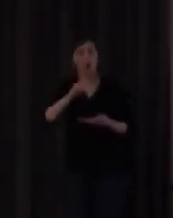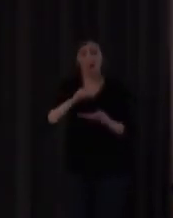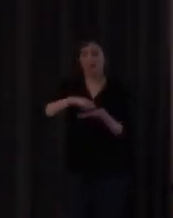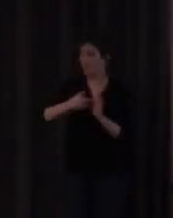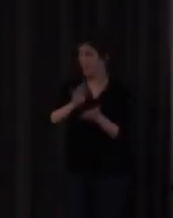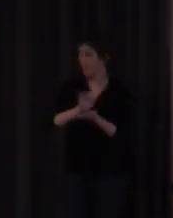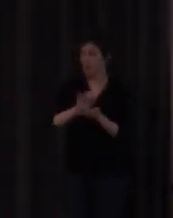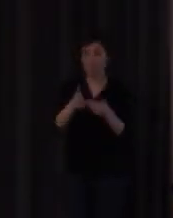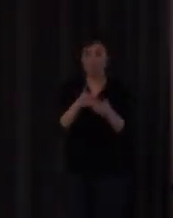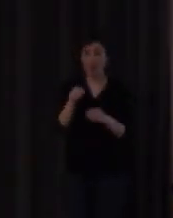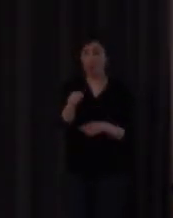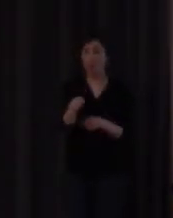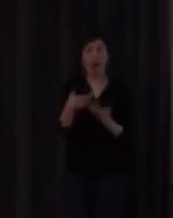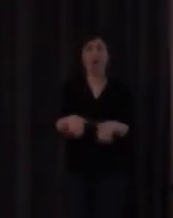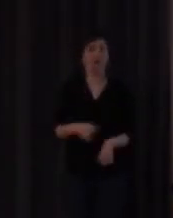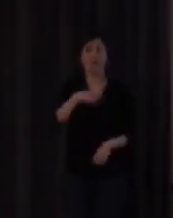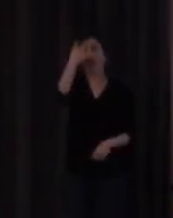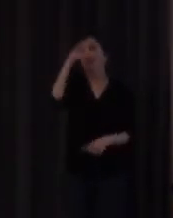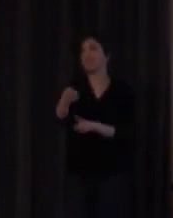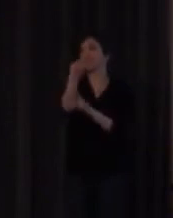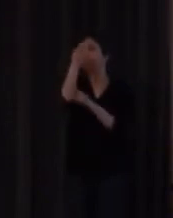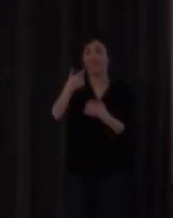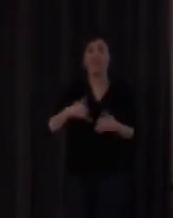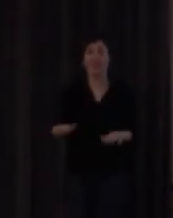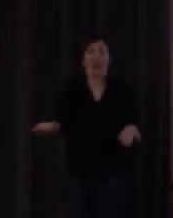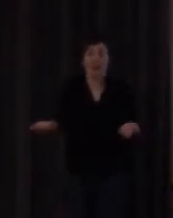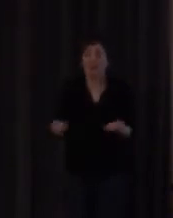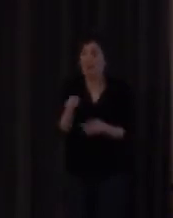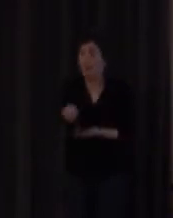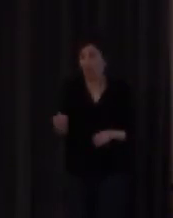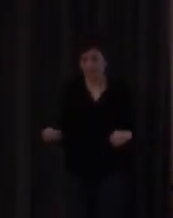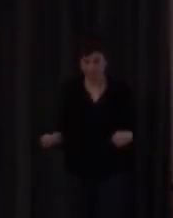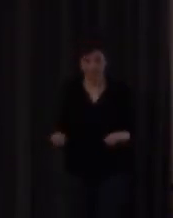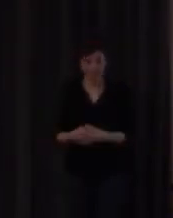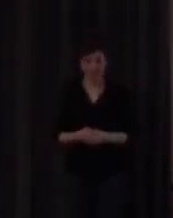aquí y poner esta forma ya sabría que es el signo tú ¿de acuerdo?